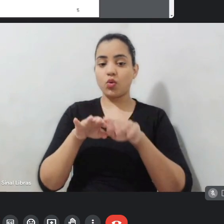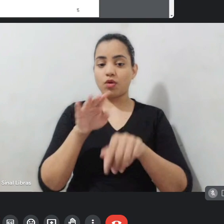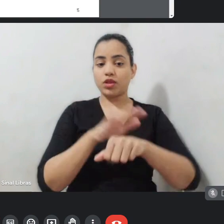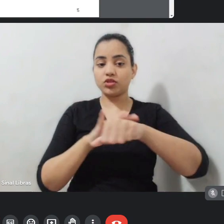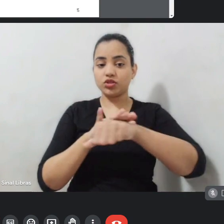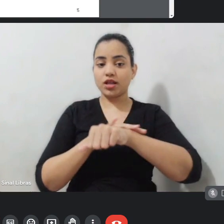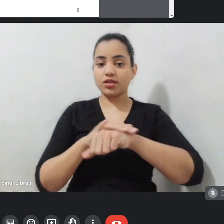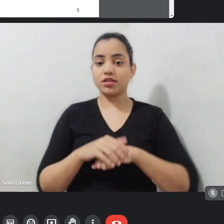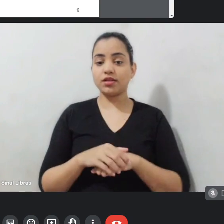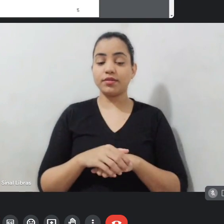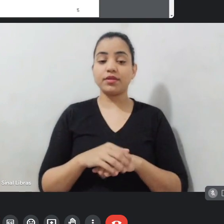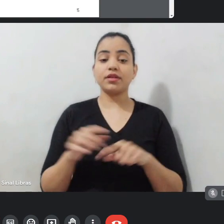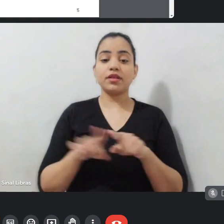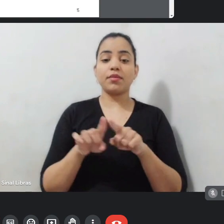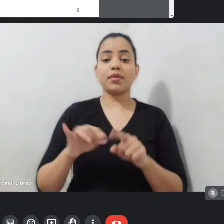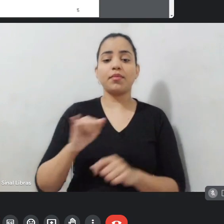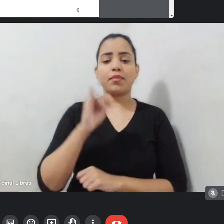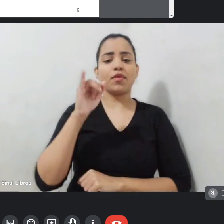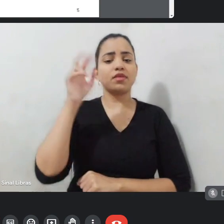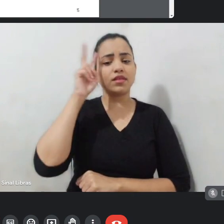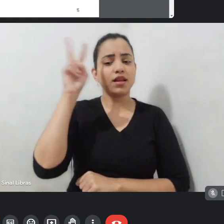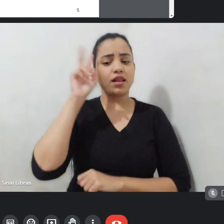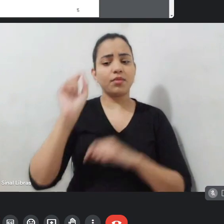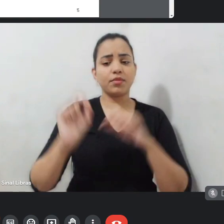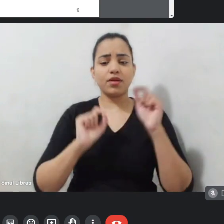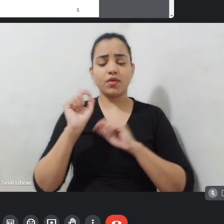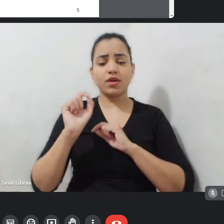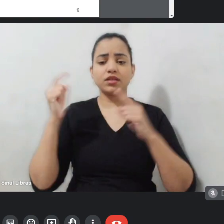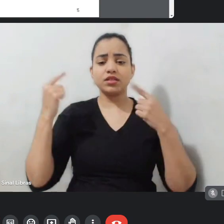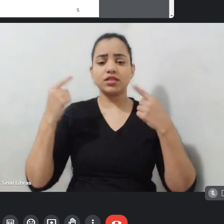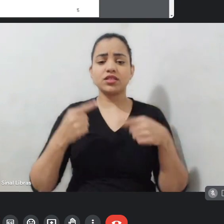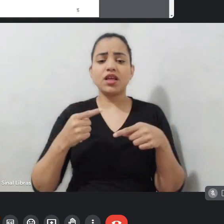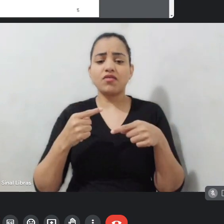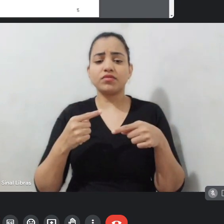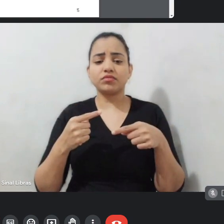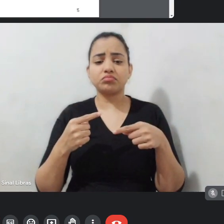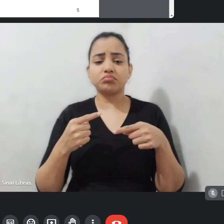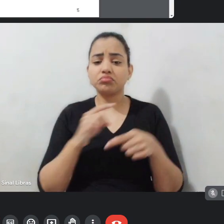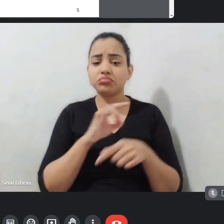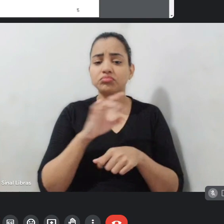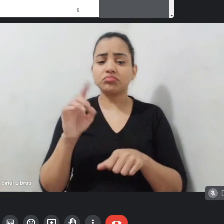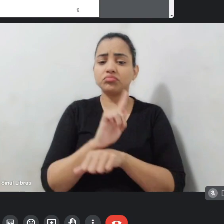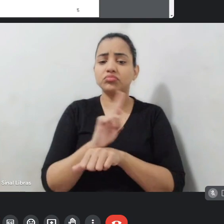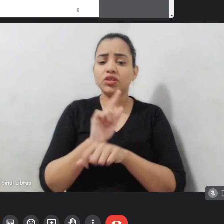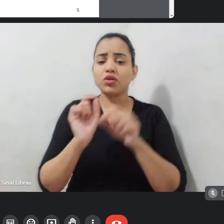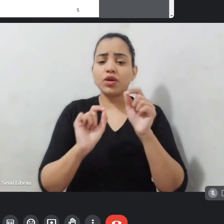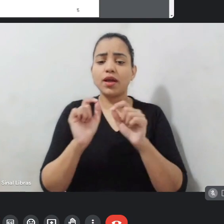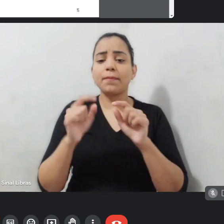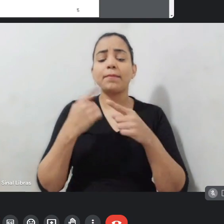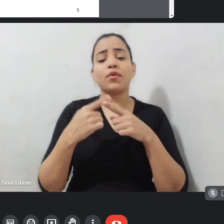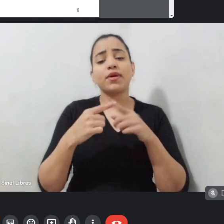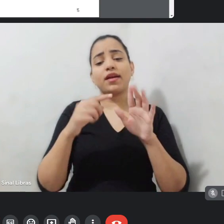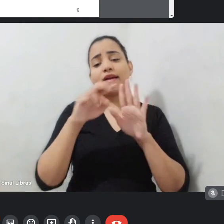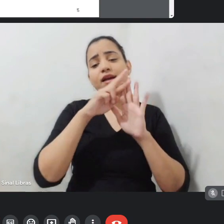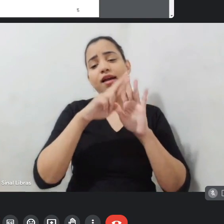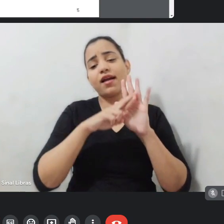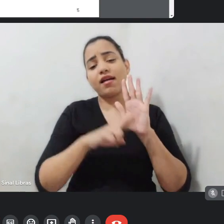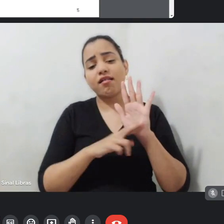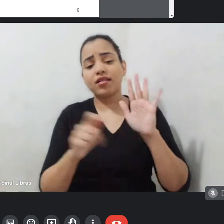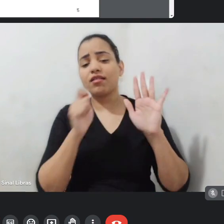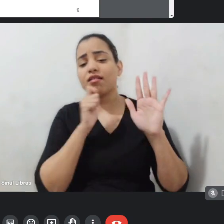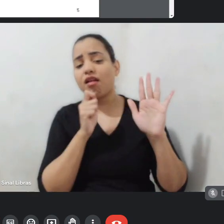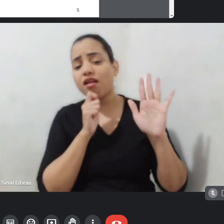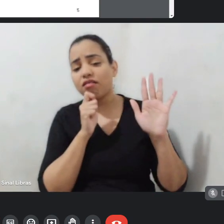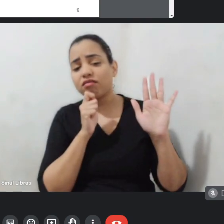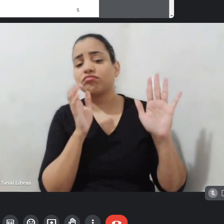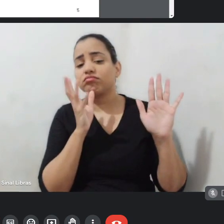coisa da Paula Gustavo, um grande desafio para cada gestão, é porque algumas regras do jogo ainda estão sendo definidas. Então, o MIC avisou que